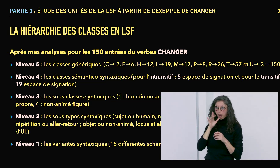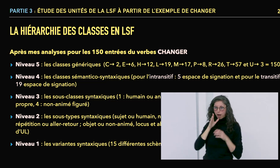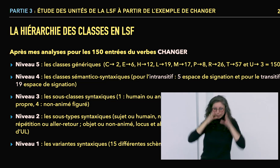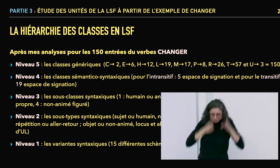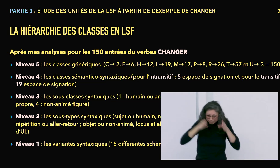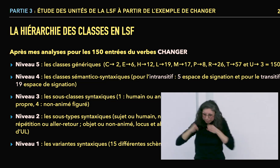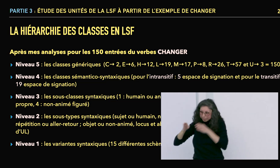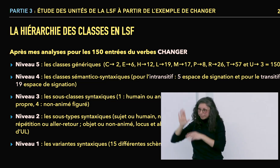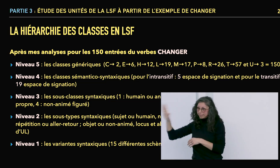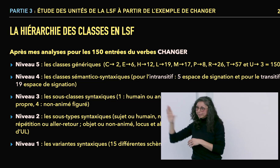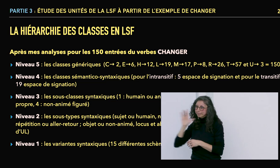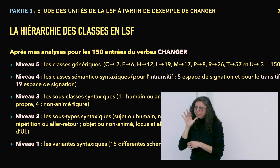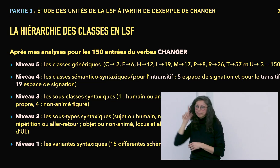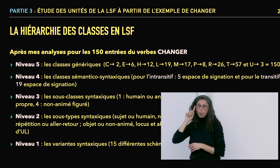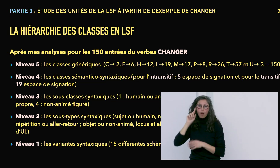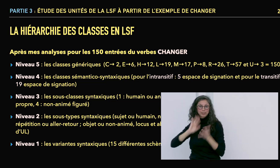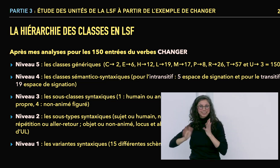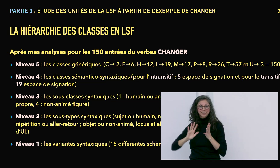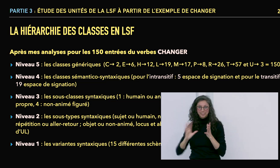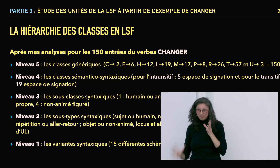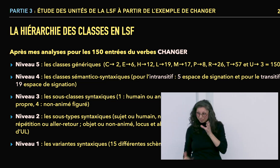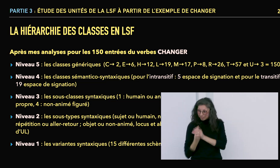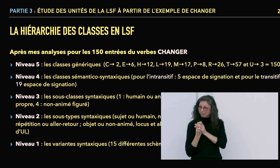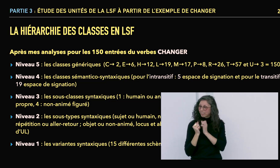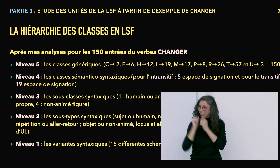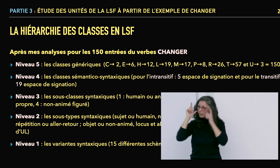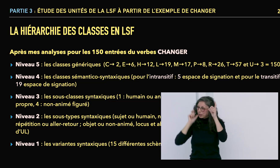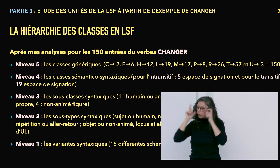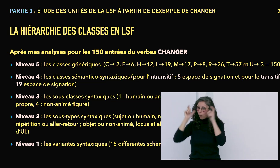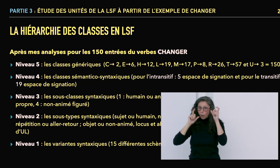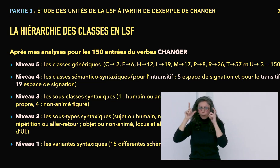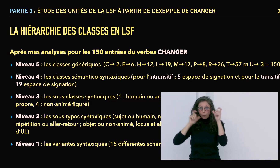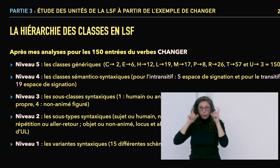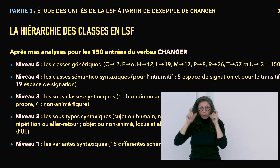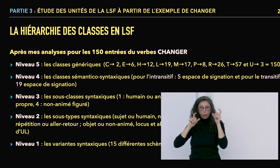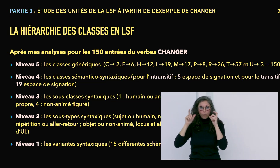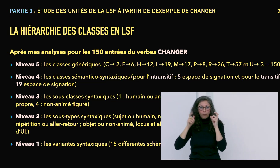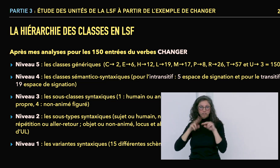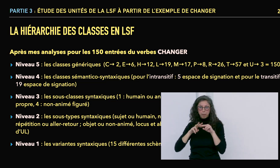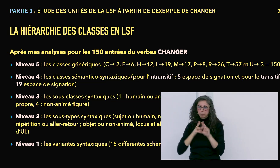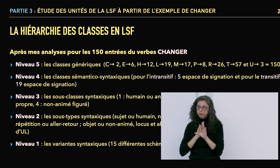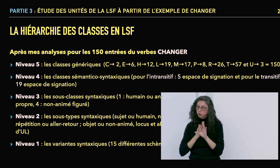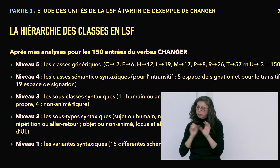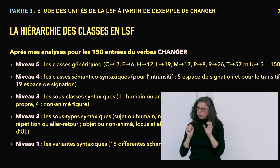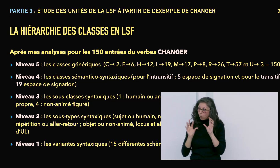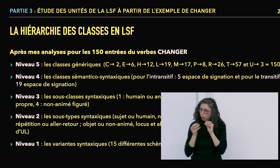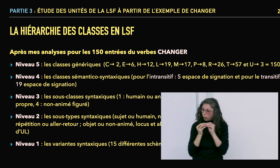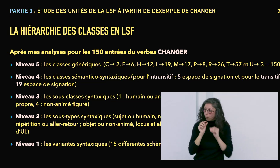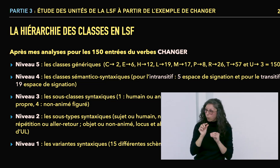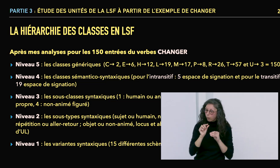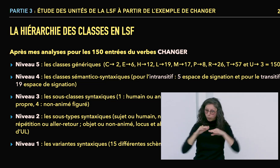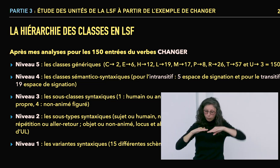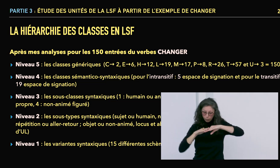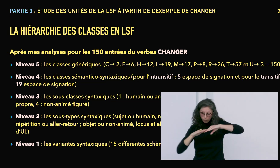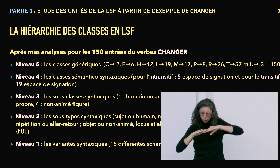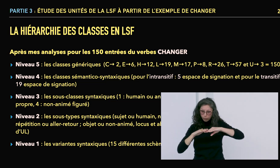Mais, y avait un problème. C'est qu'on ne pouvait pas segmenter de cette manière-là en langue des signes puisqu'en langue des signes, on a aussi l'expression du visage qui